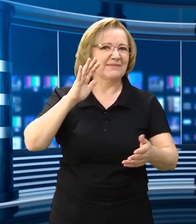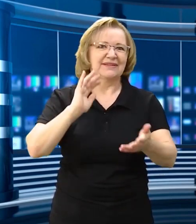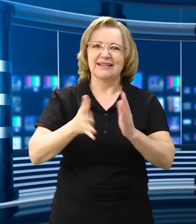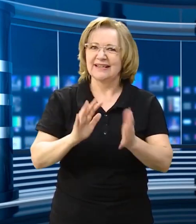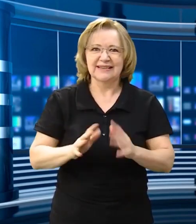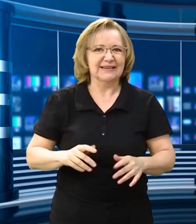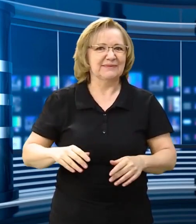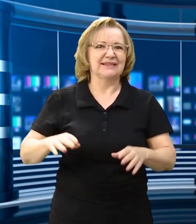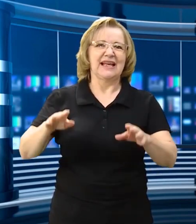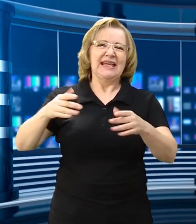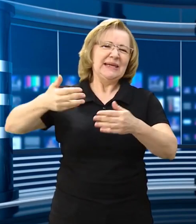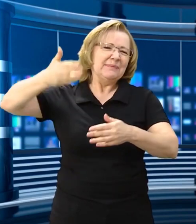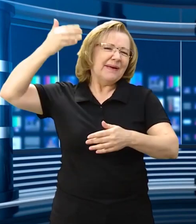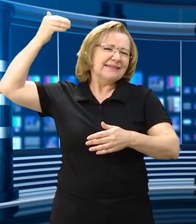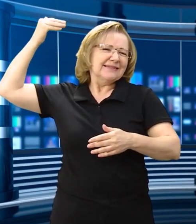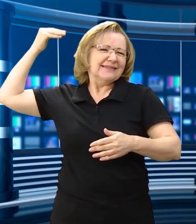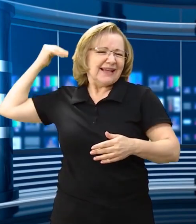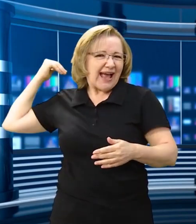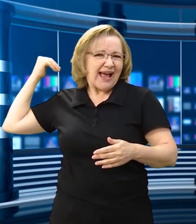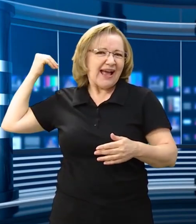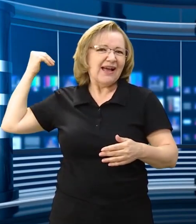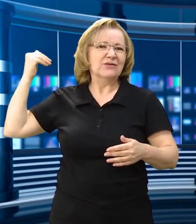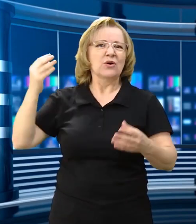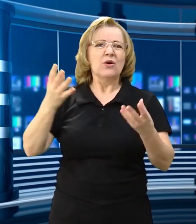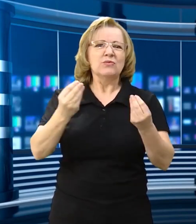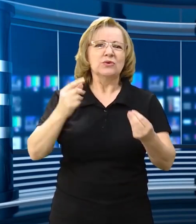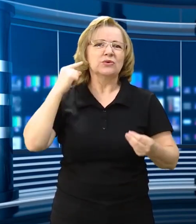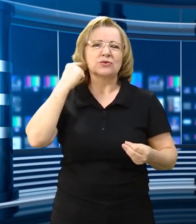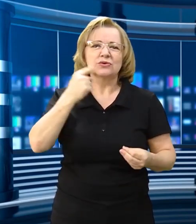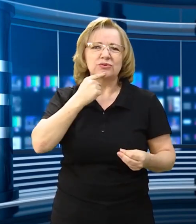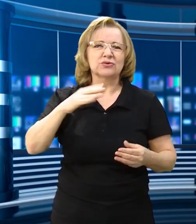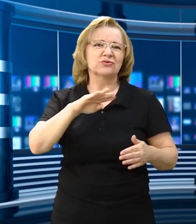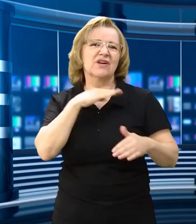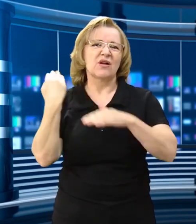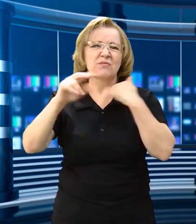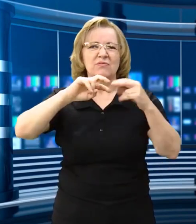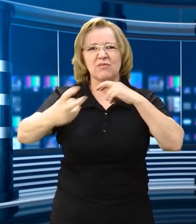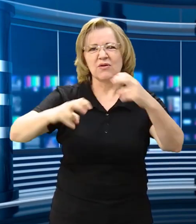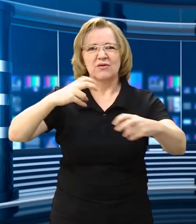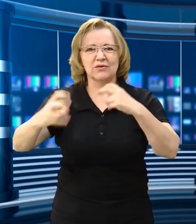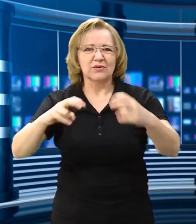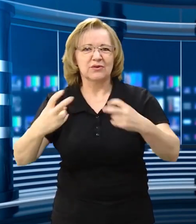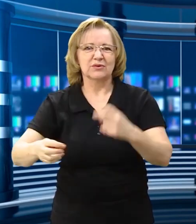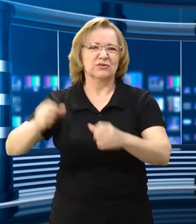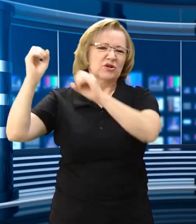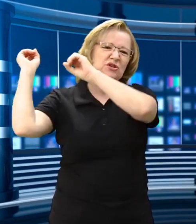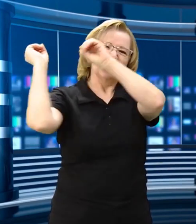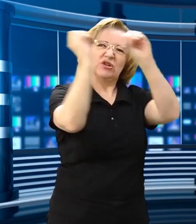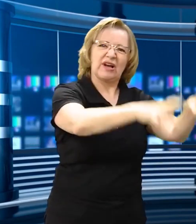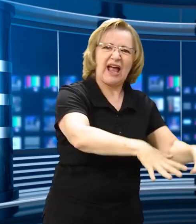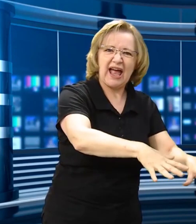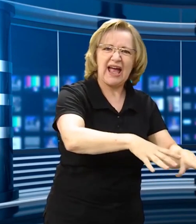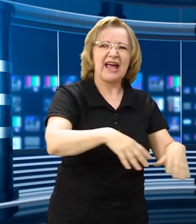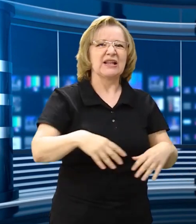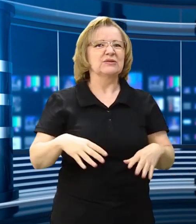professores não sabiam a língua de sinais também, né? Isso é lá no passado. Muitos surdos morreram por conta de ser